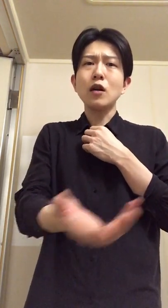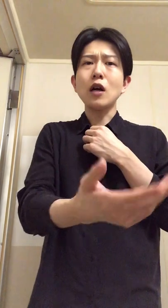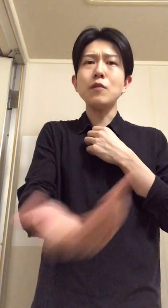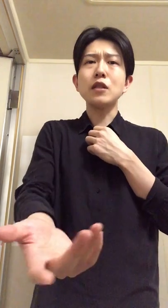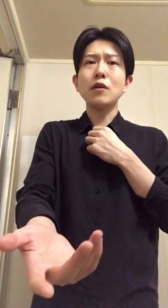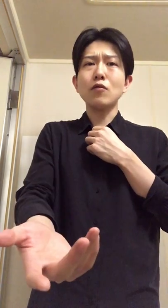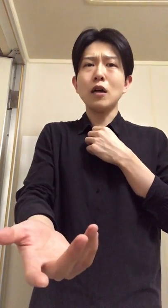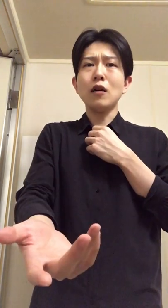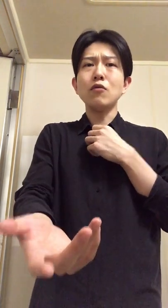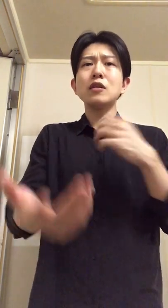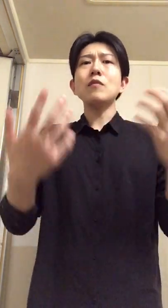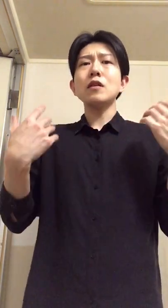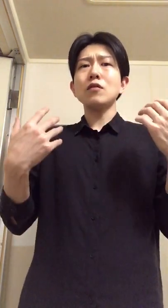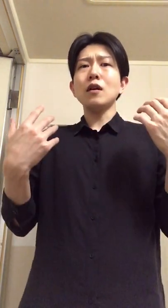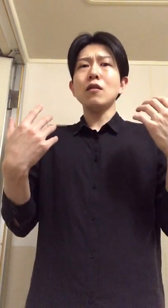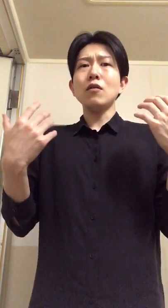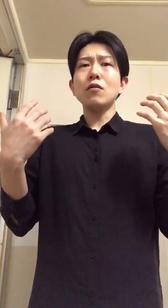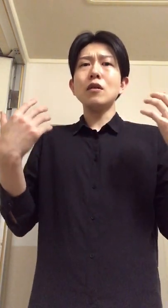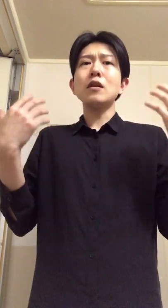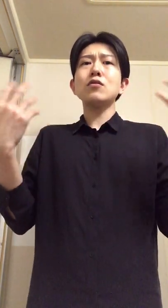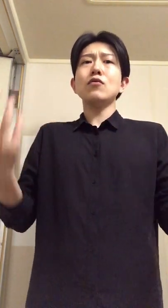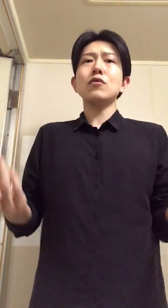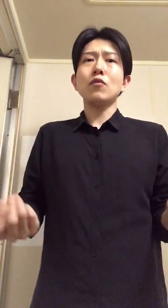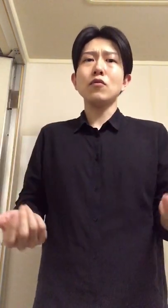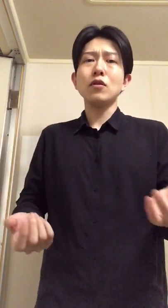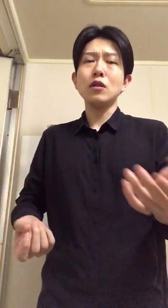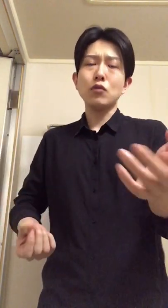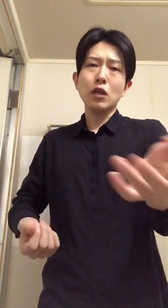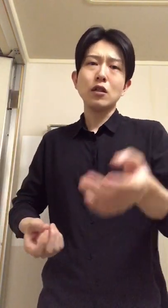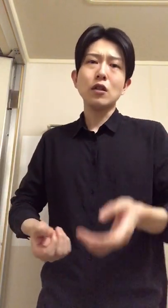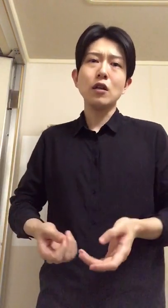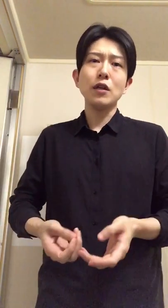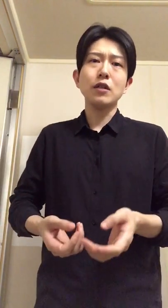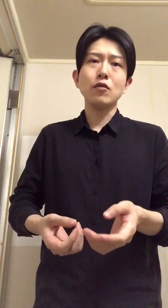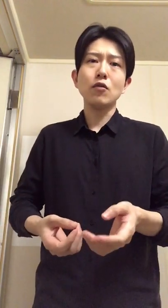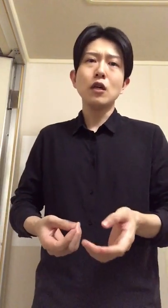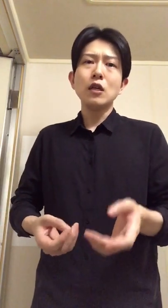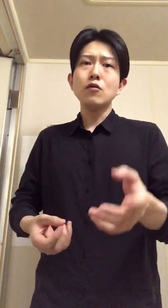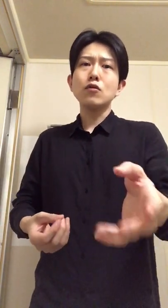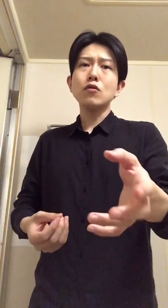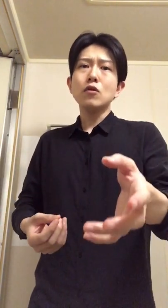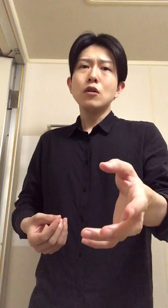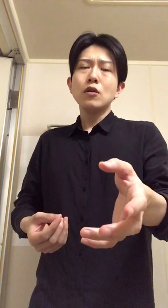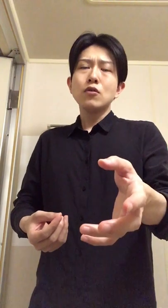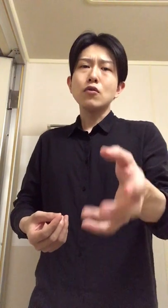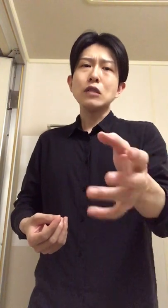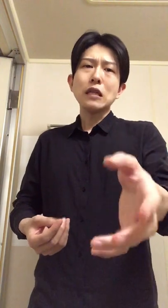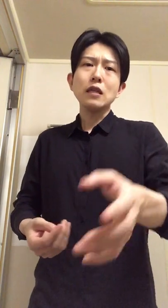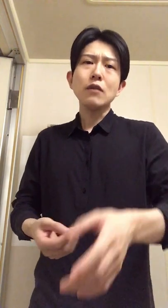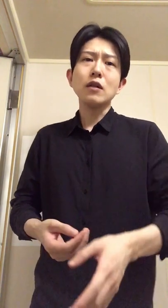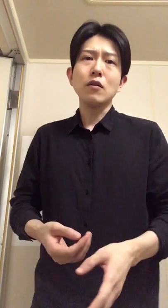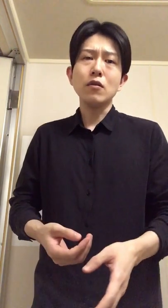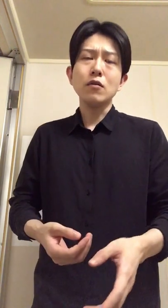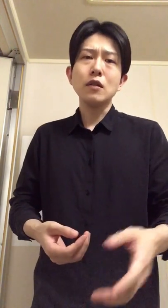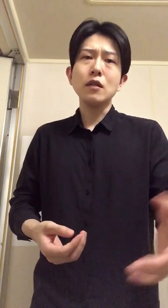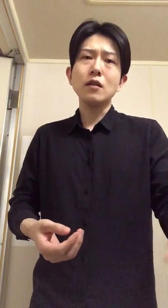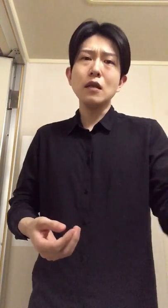神様とか俺様だとか俺はすごいとか思ってんだら急にやればいいけどでもそうそういう風にやってないわけだろでで